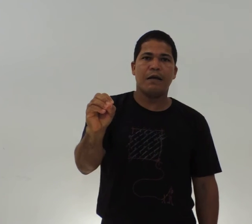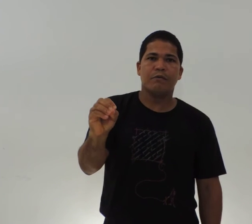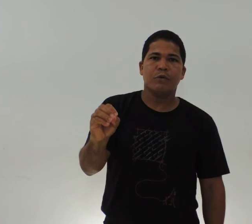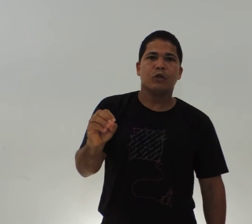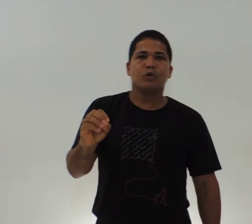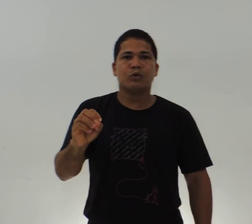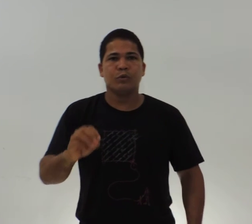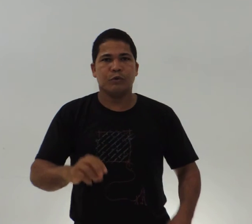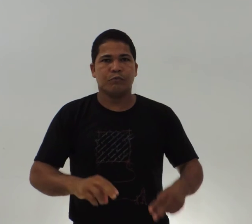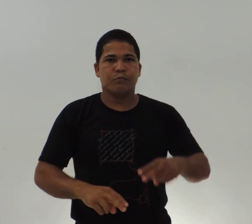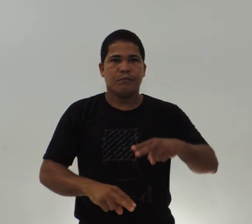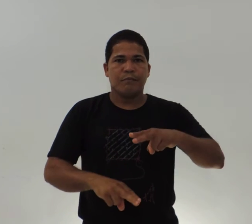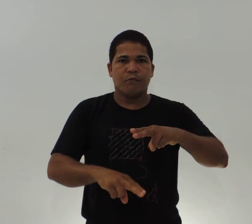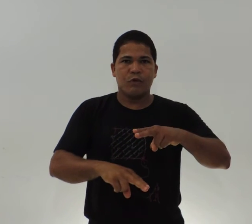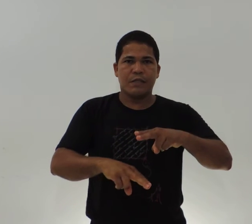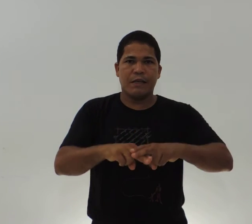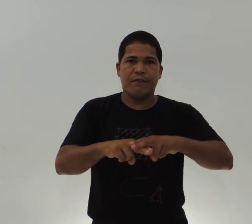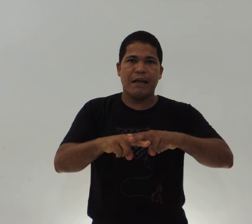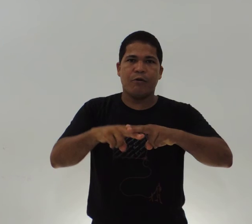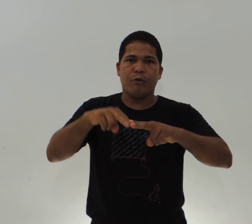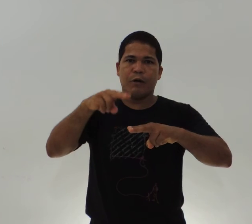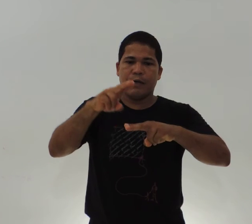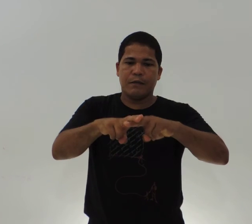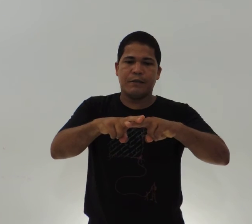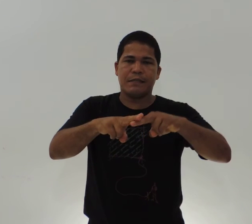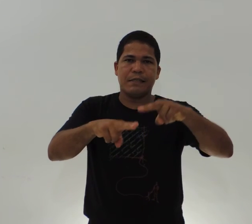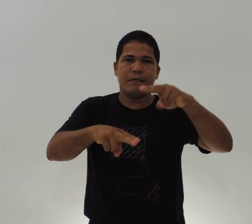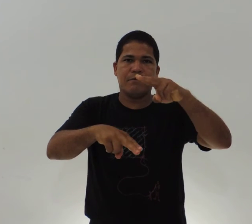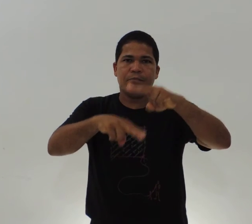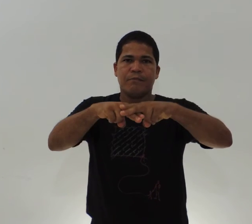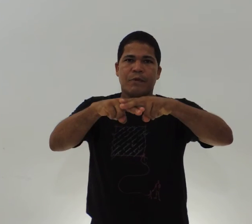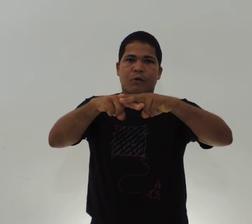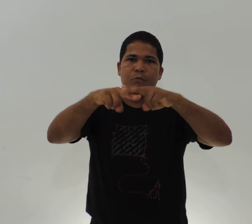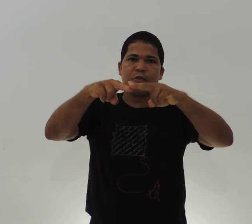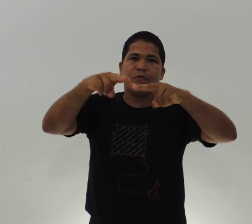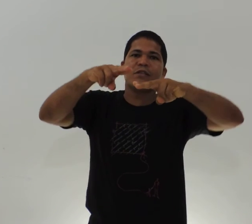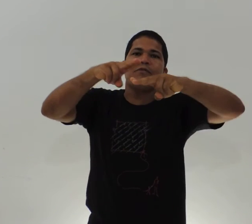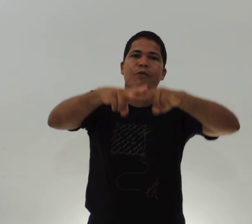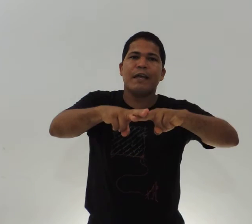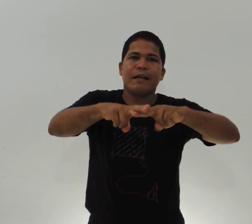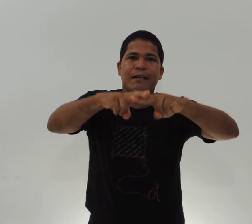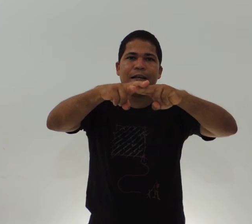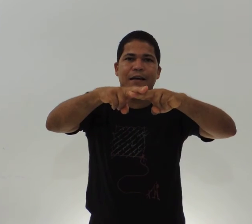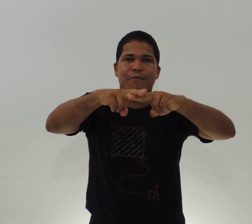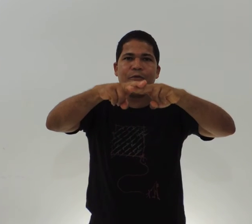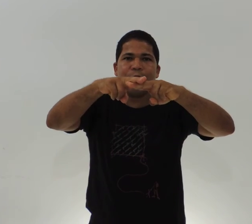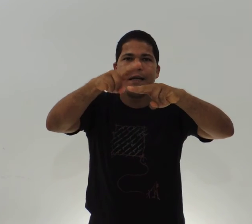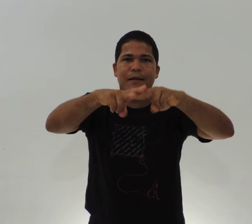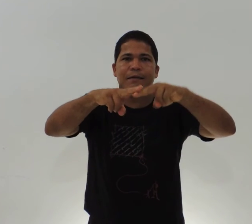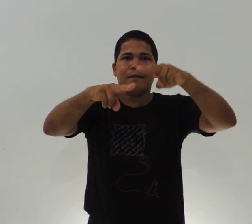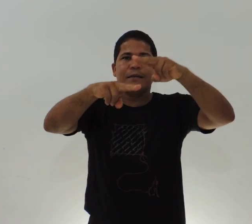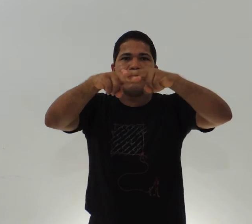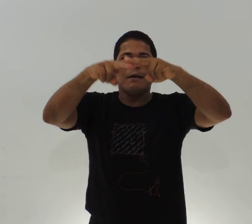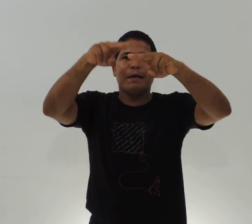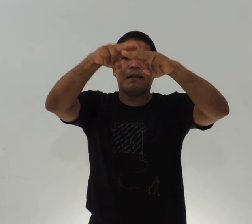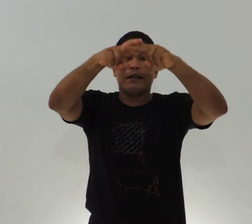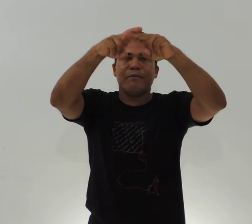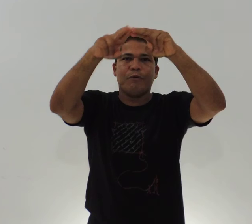maio. Junho você vai colocando assim, como se fosse a fogueira, né? A fogueira e a madeira da